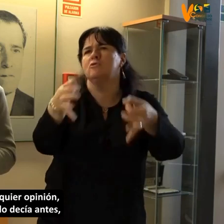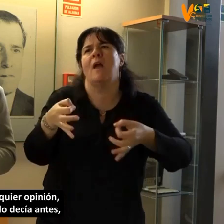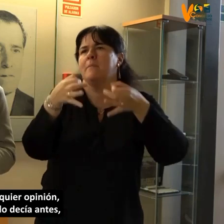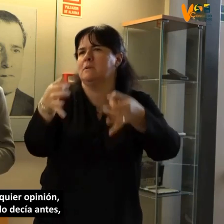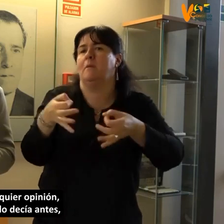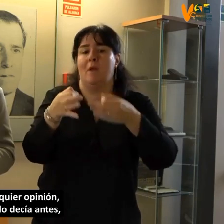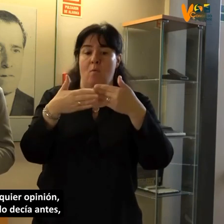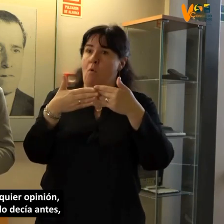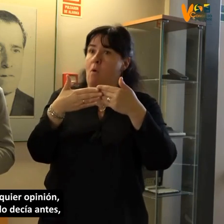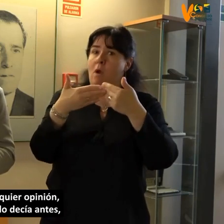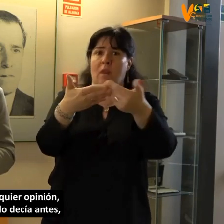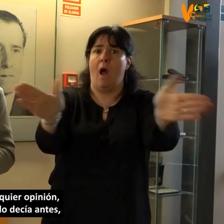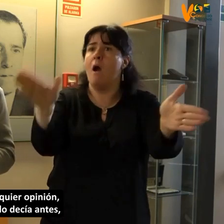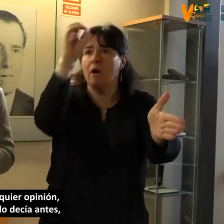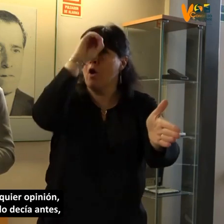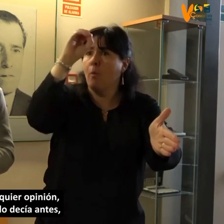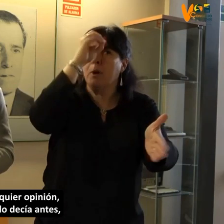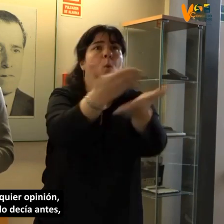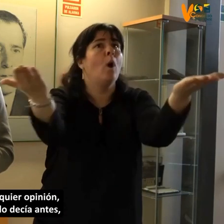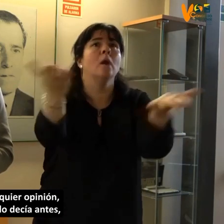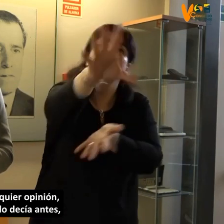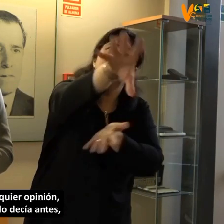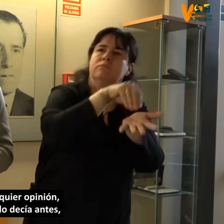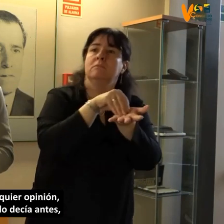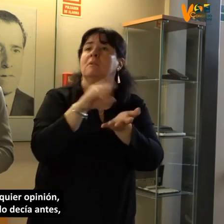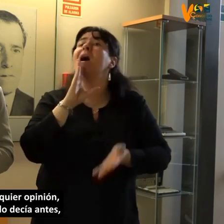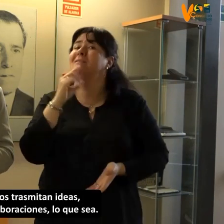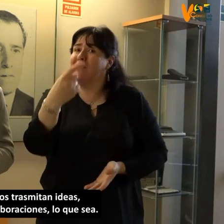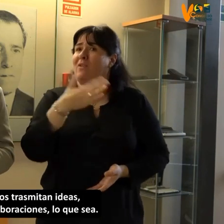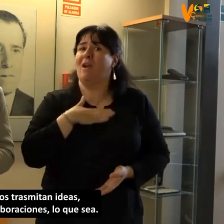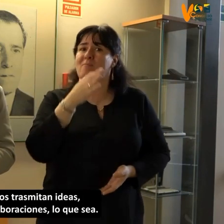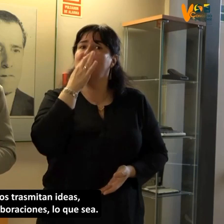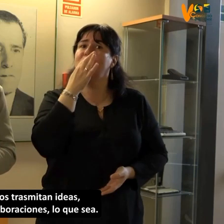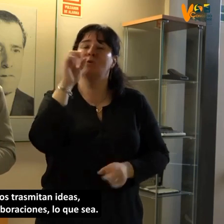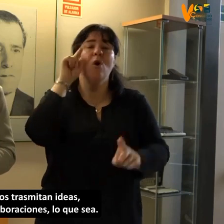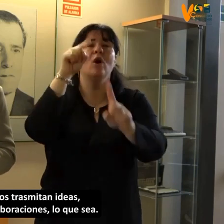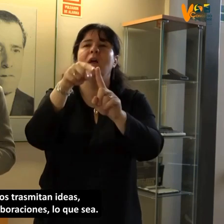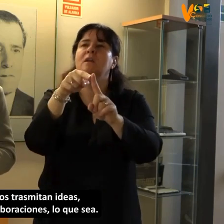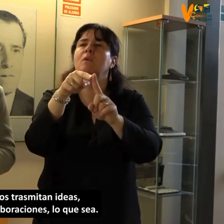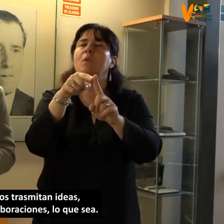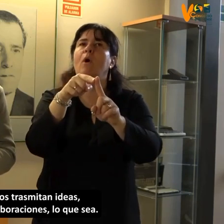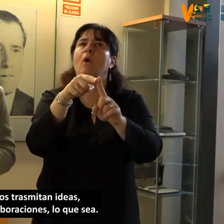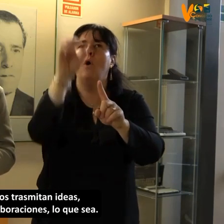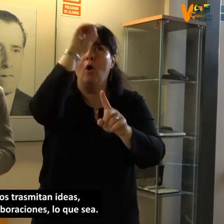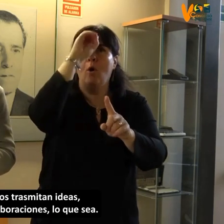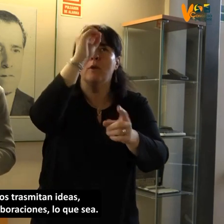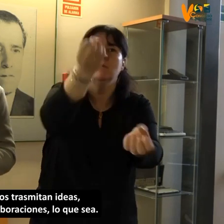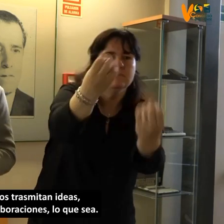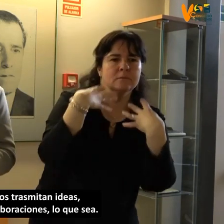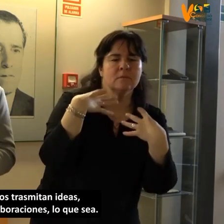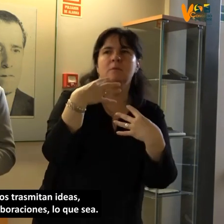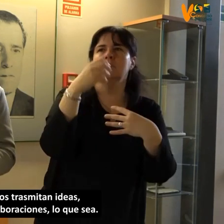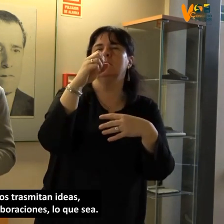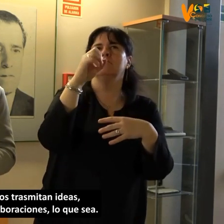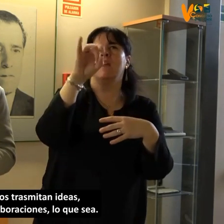a cualquier opinión como lo decía antes para que nos transmitan ideas, opiniones,